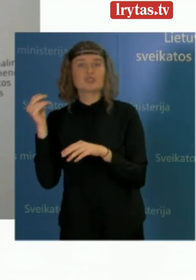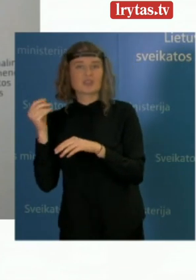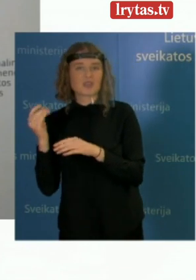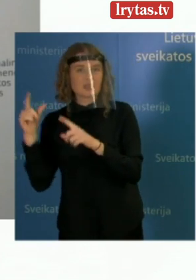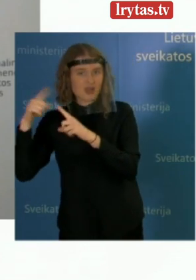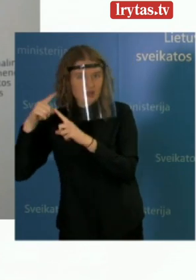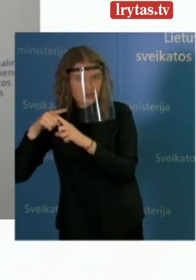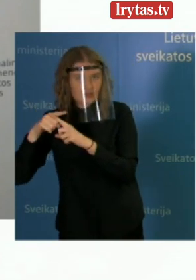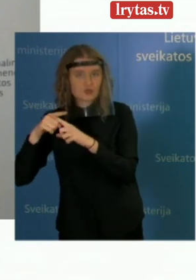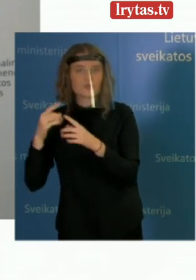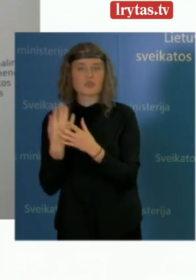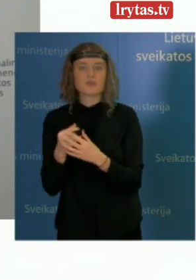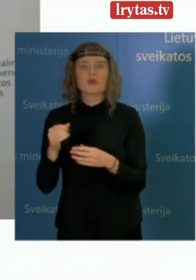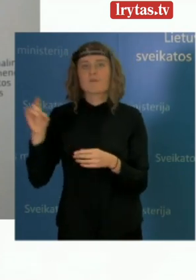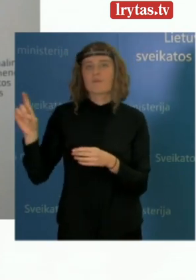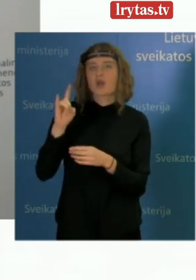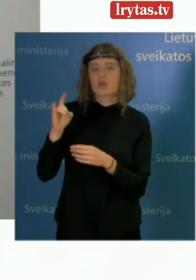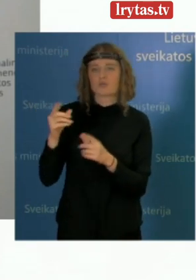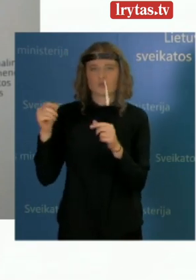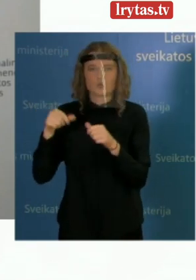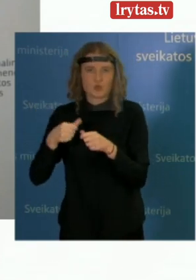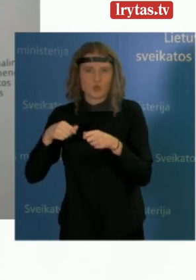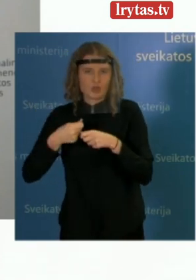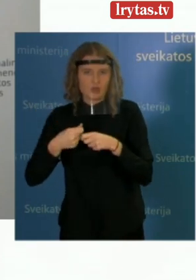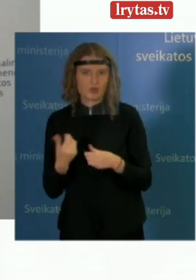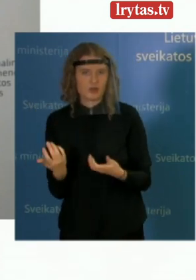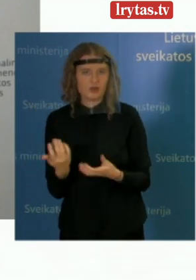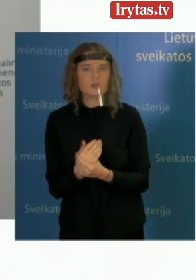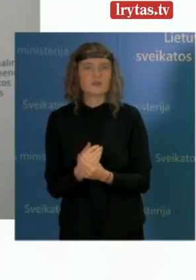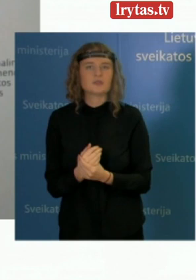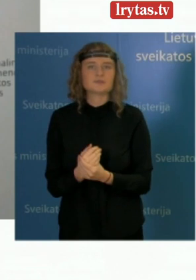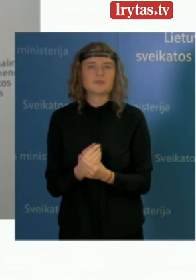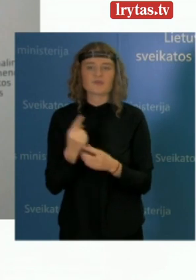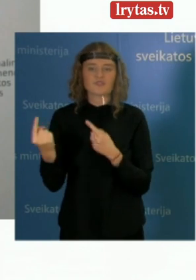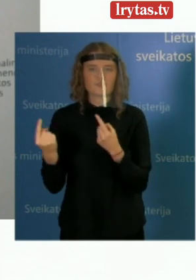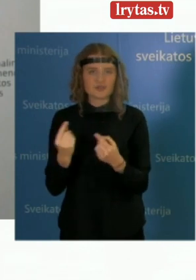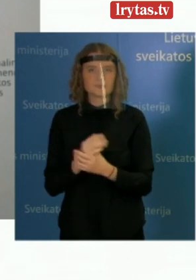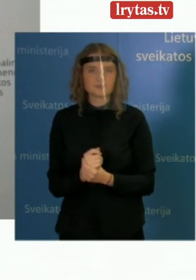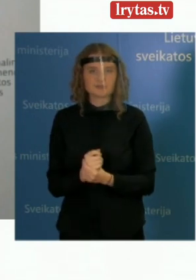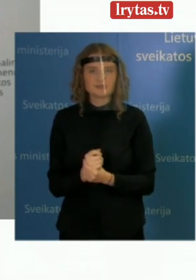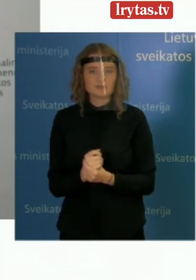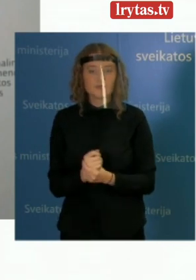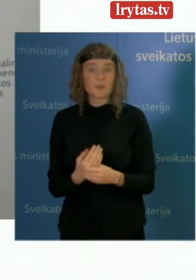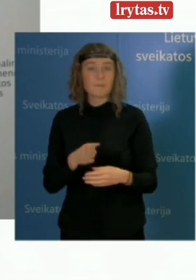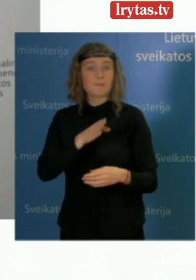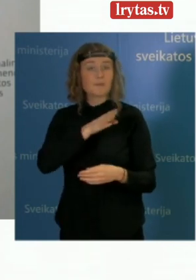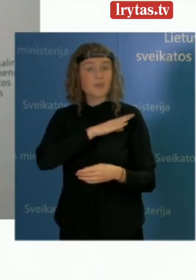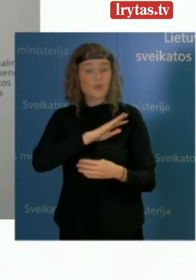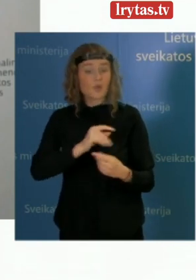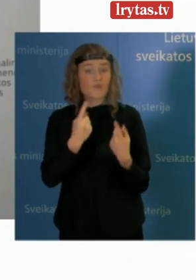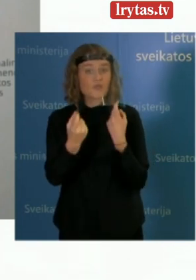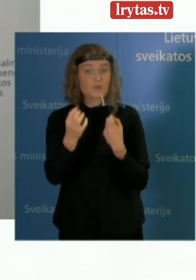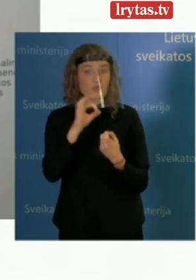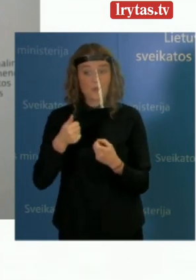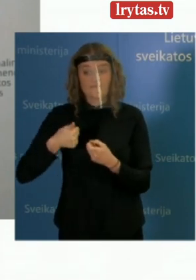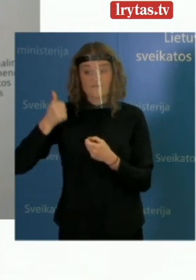Marijampolės Rautenos apskrityse. Kalbant apie mirusųjų praėjusią parą, apie kurų mirties gavome informaciją praėjusią parą